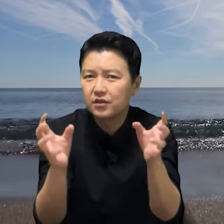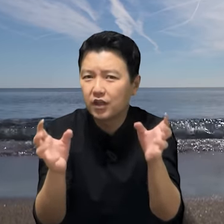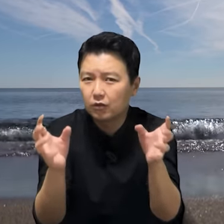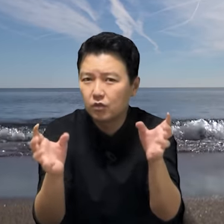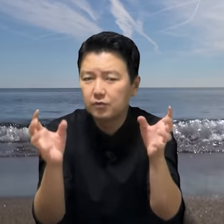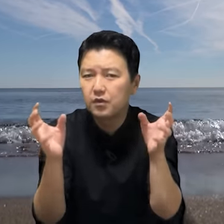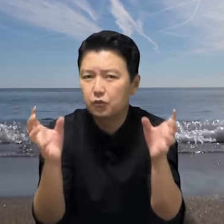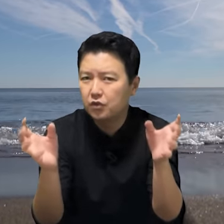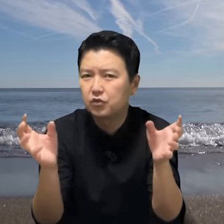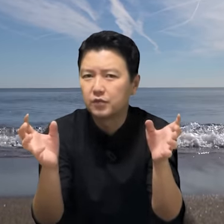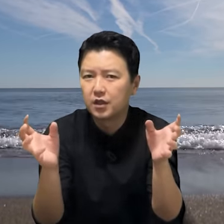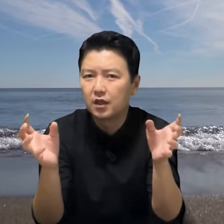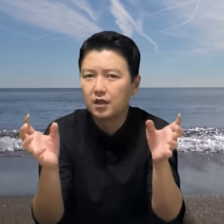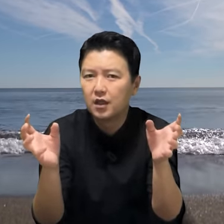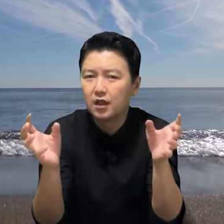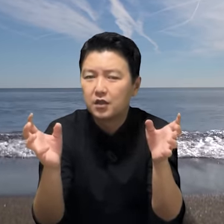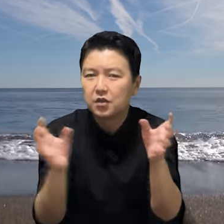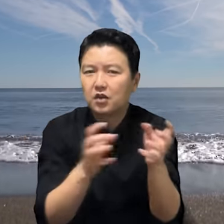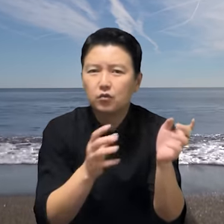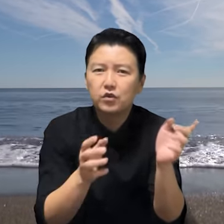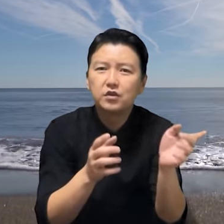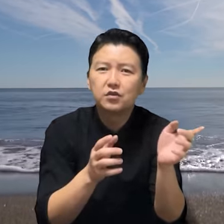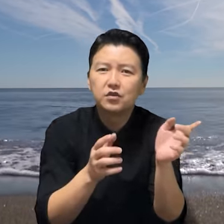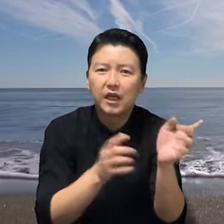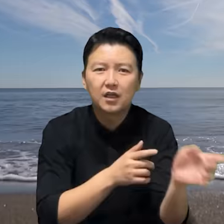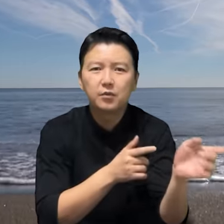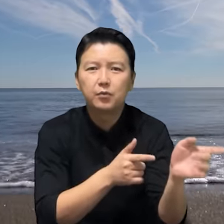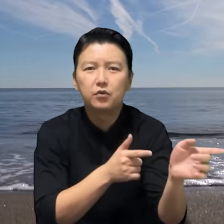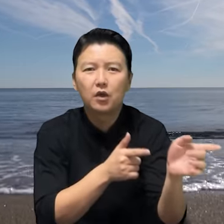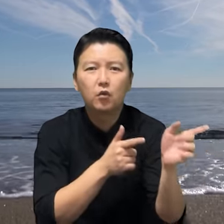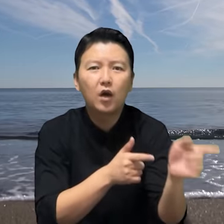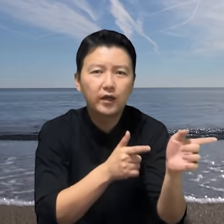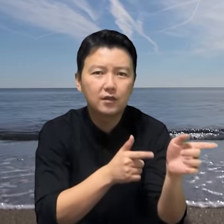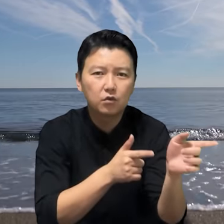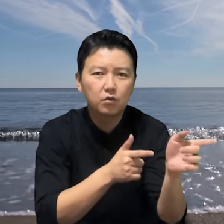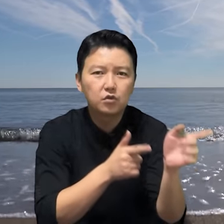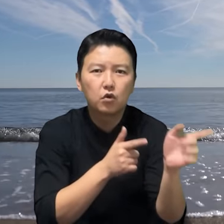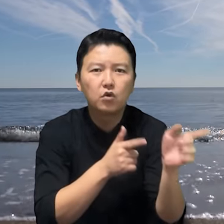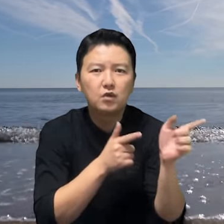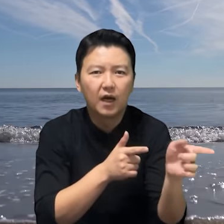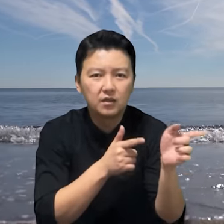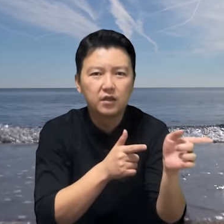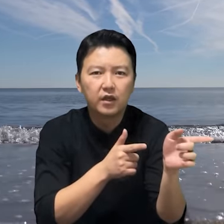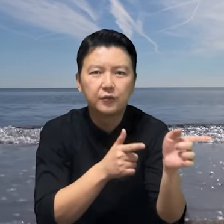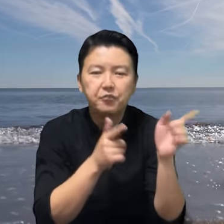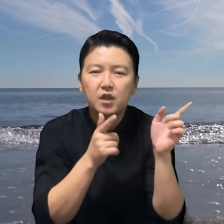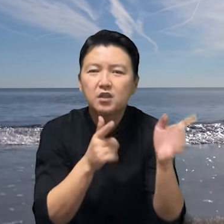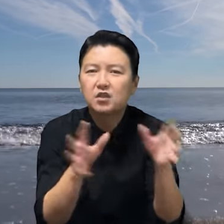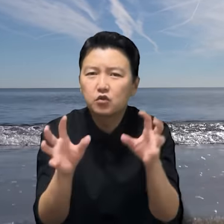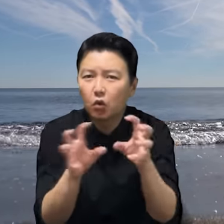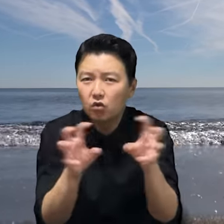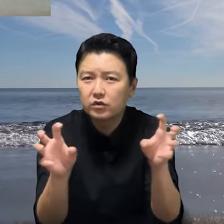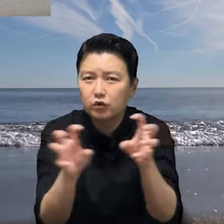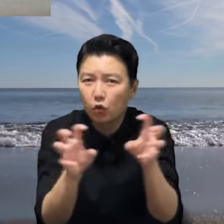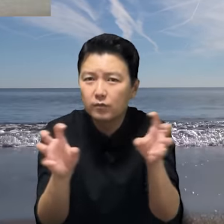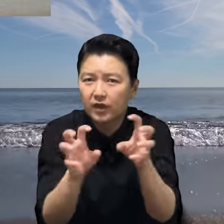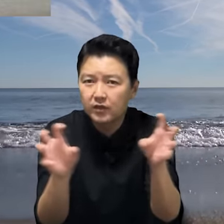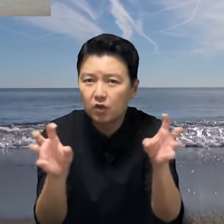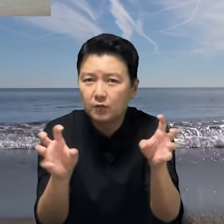채굴업이 위주입니다. 석탄굴에서는 작업에 필요한 화약으로 된 총이 많은데 그 총들을 조금만 개조하면